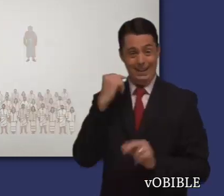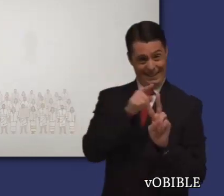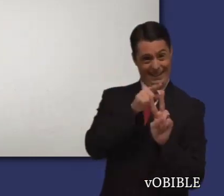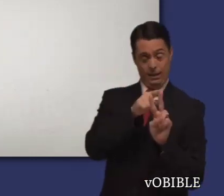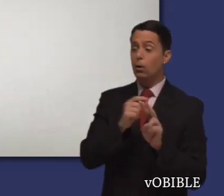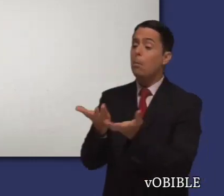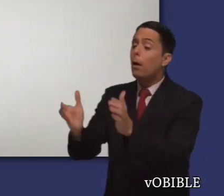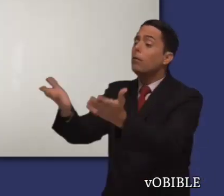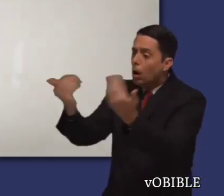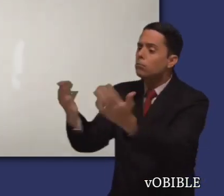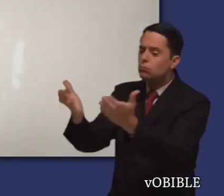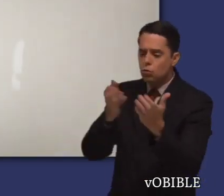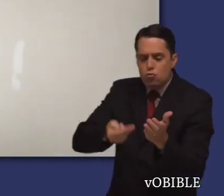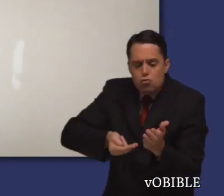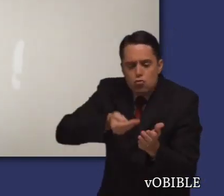ese color.